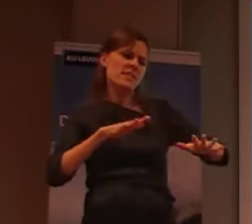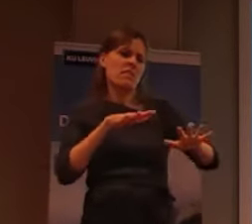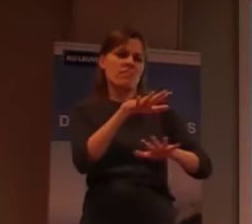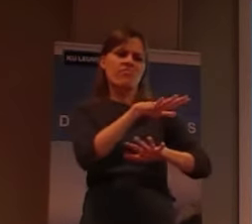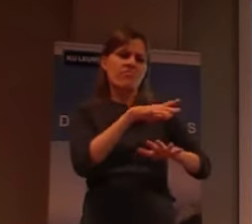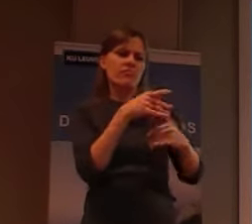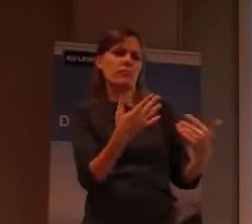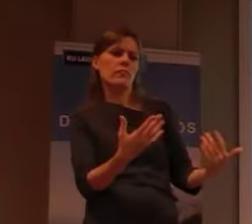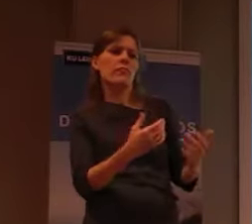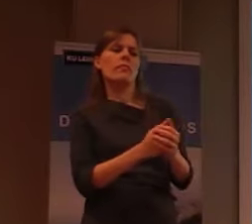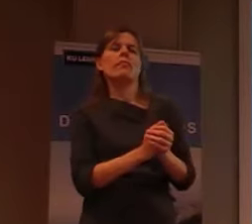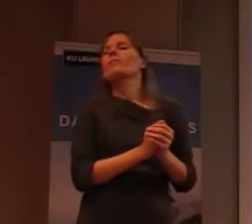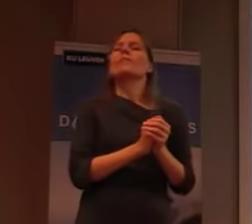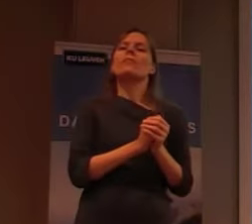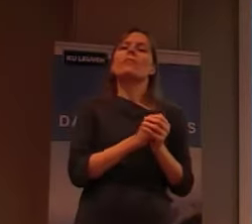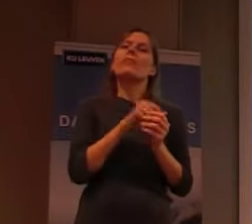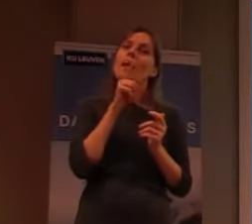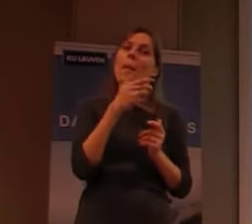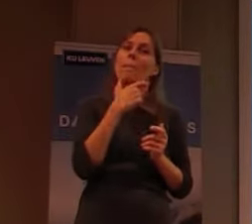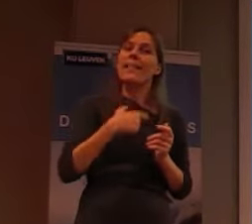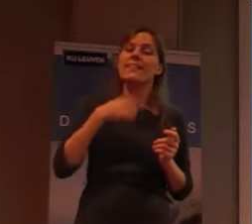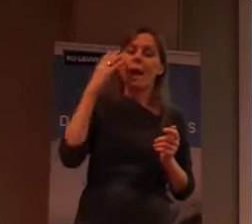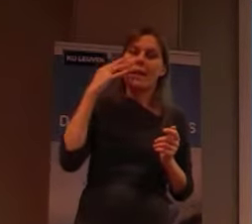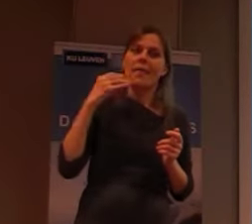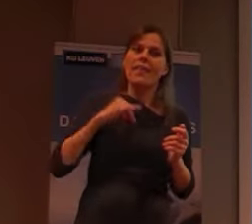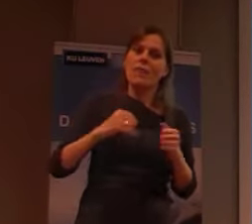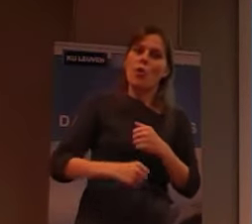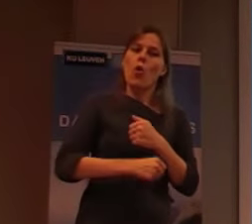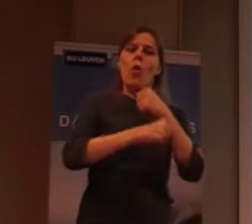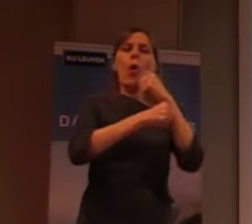en die gemeenschap, heeft, helpen, organiseren.